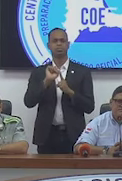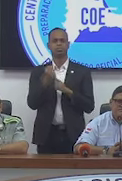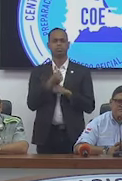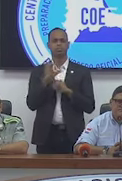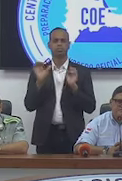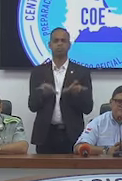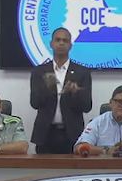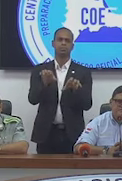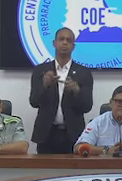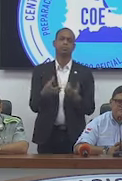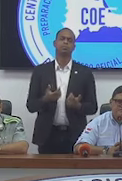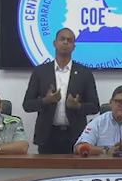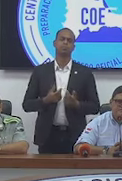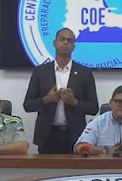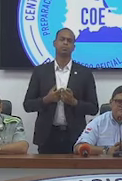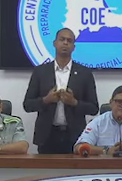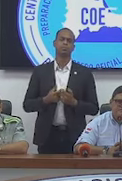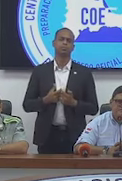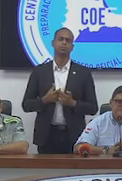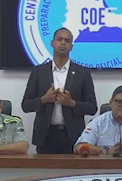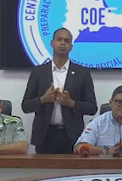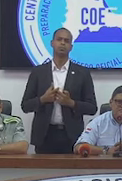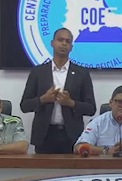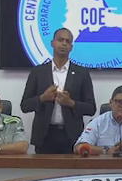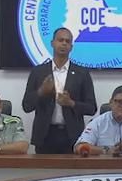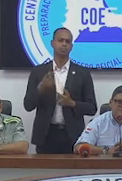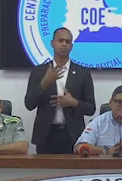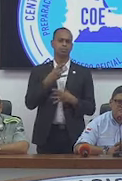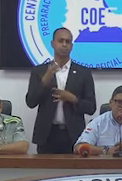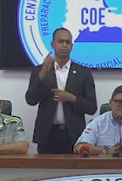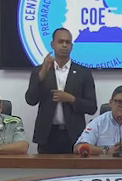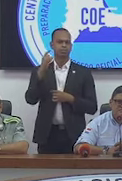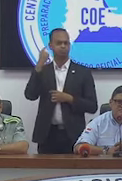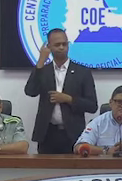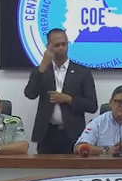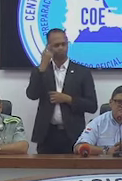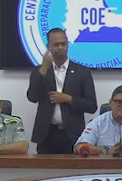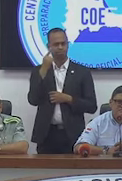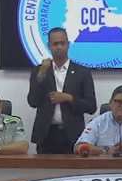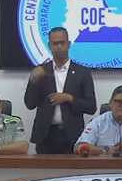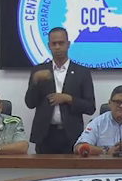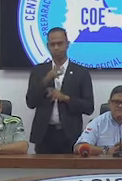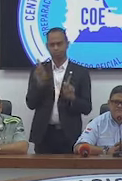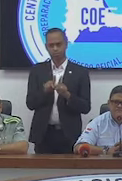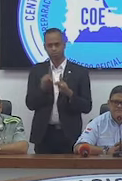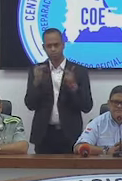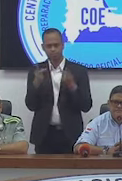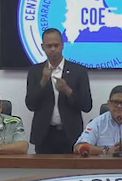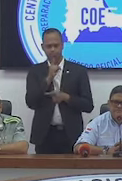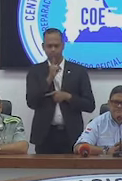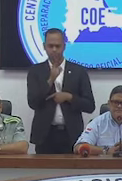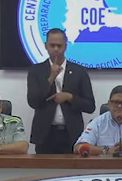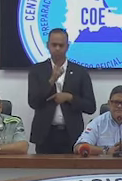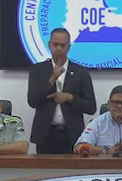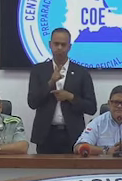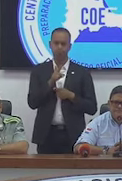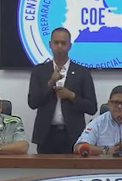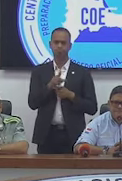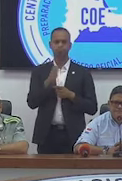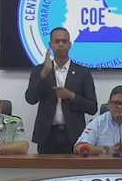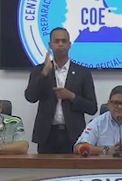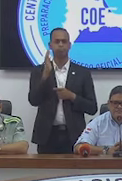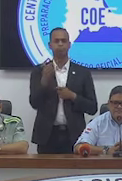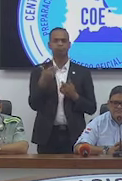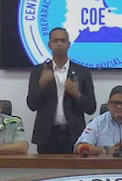operativo. Uno tiene la inquietud como ciudadano y como periodista si realmente han tenido